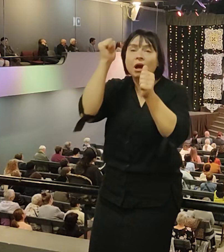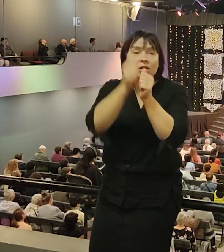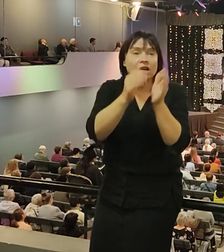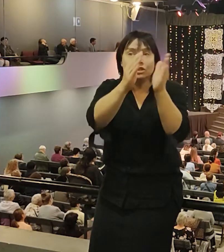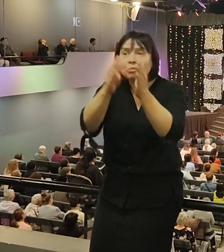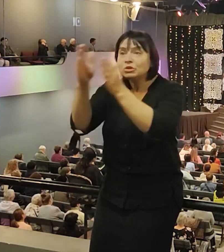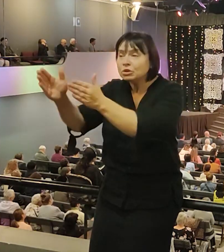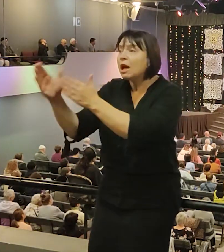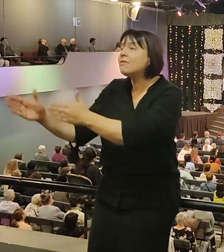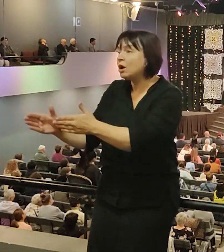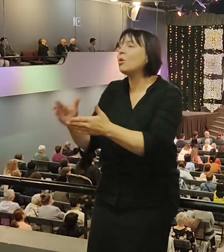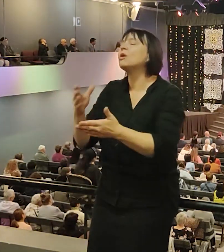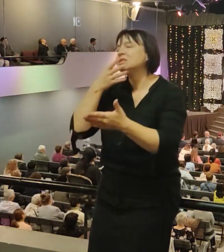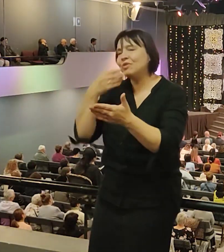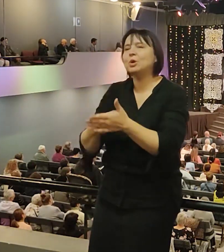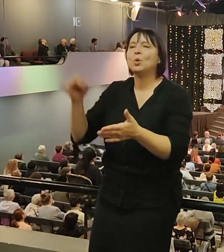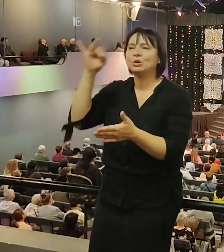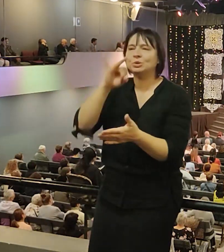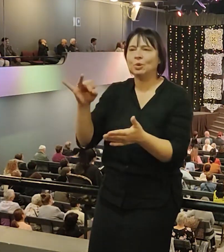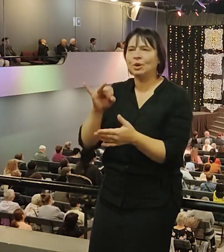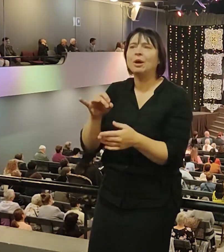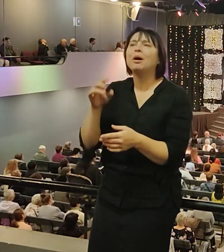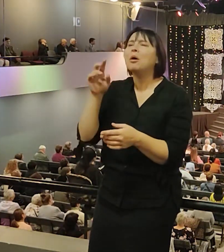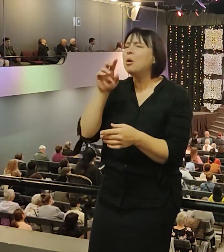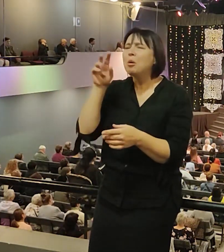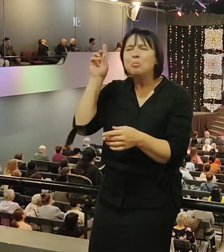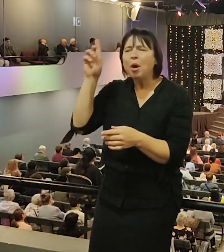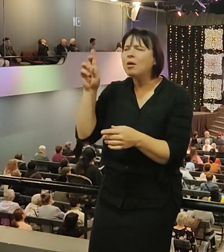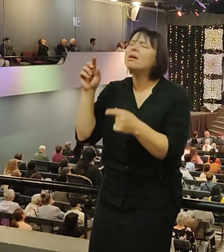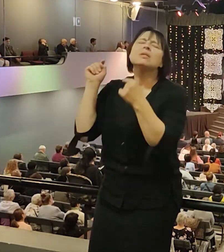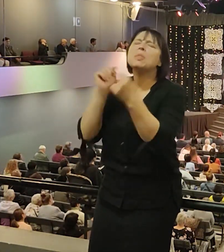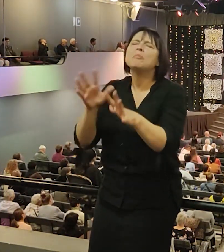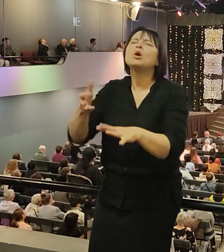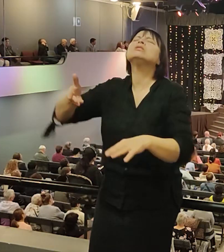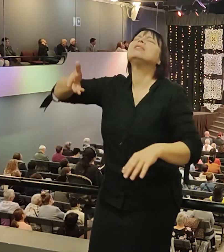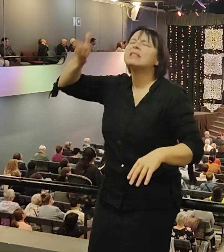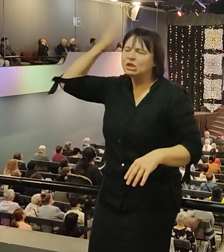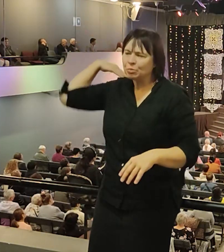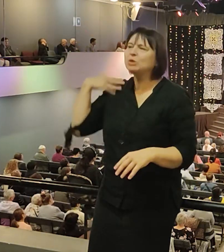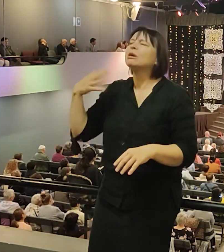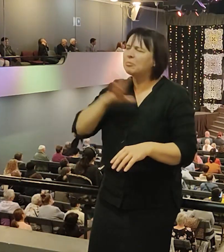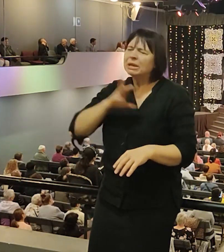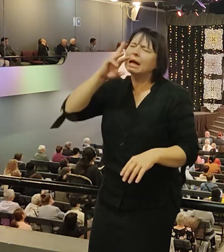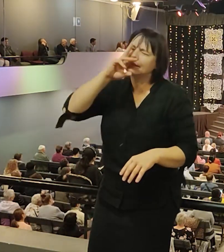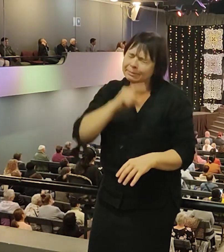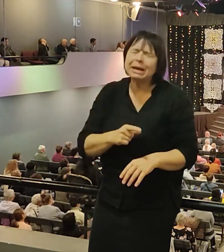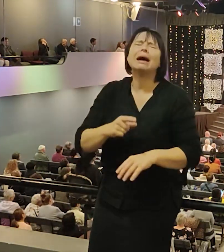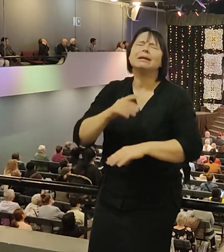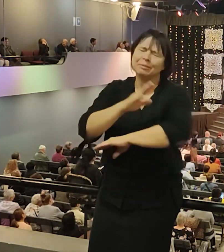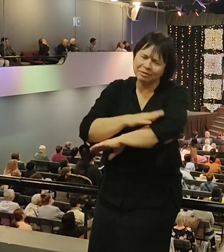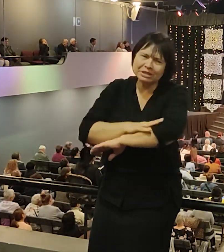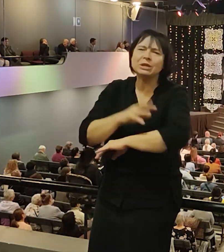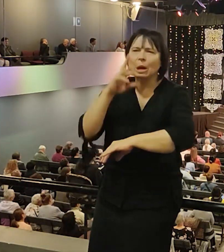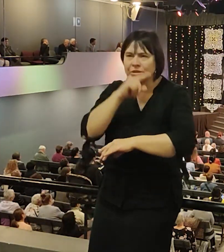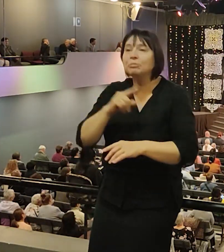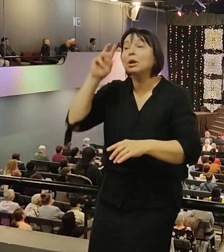историю и берет наше прошлое. Он не отвергает наше прошлое. Он не отвергает нашу личную жизнь, наши таланты, способности,